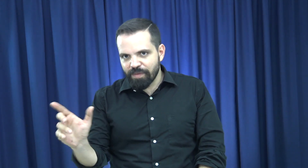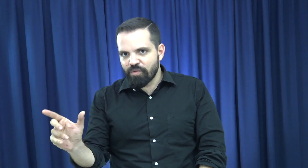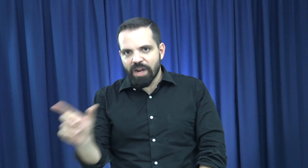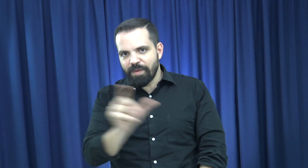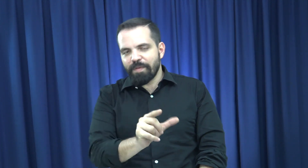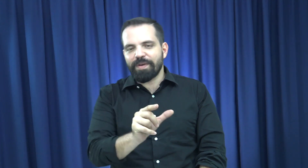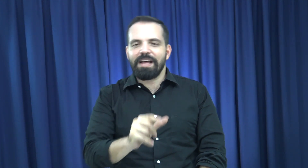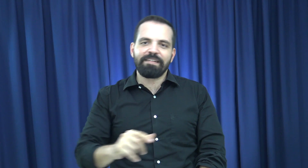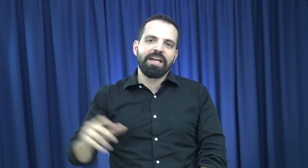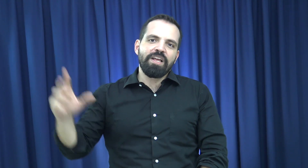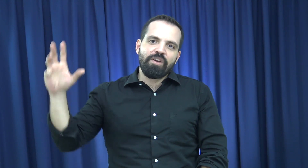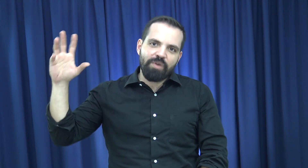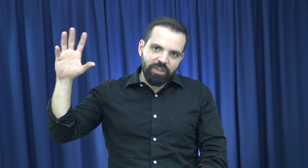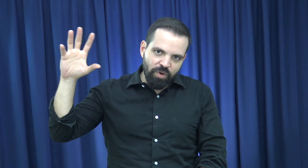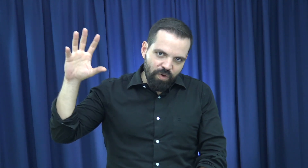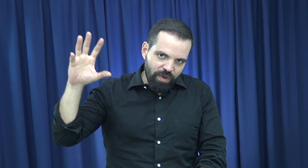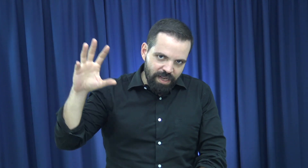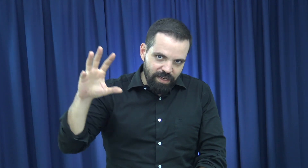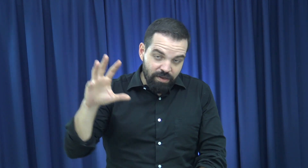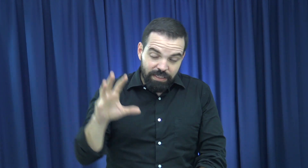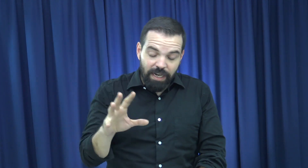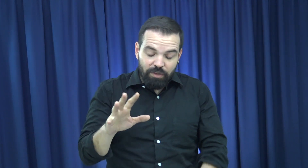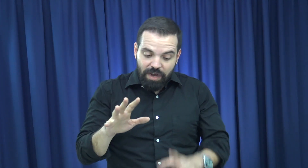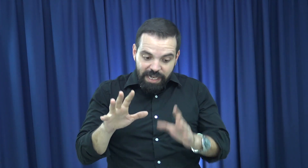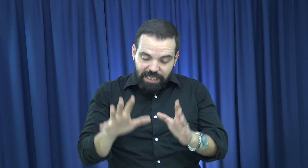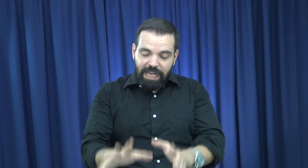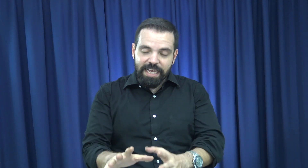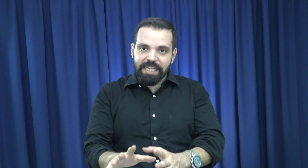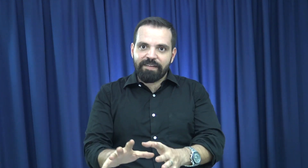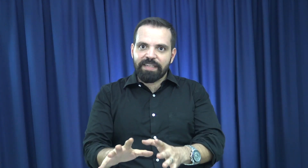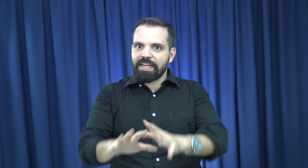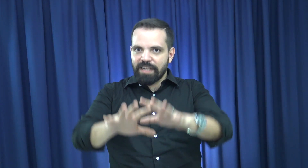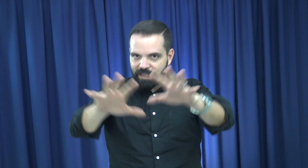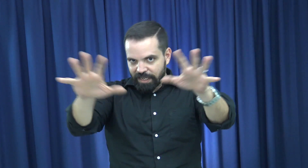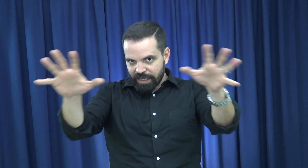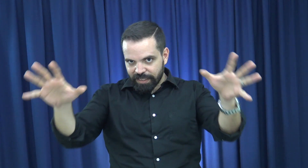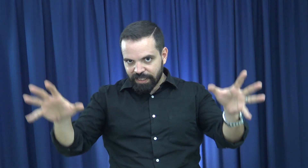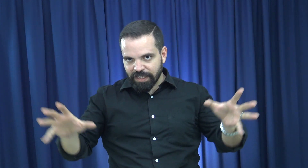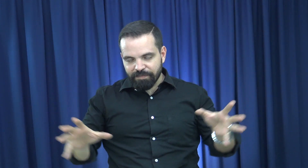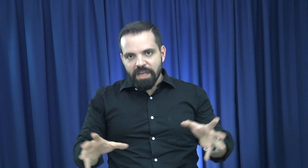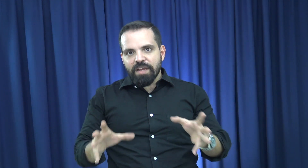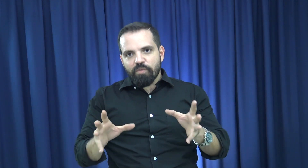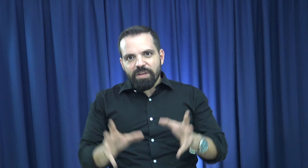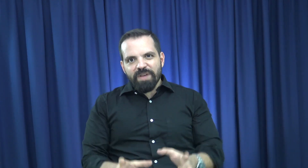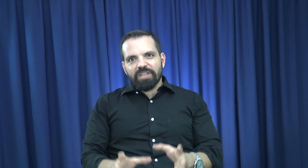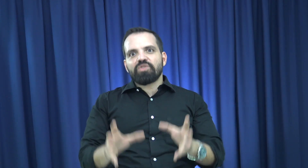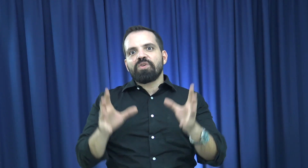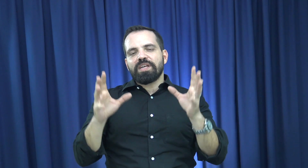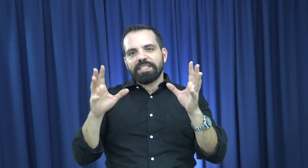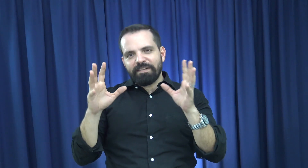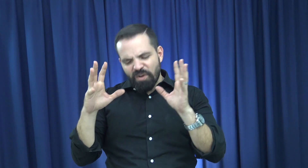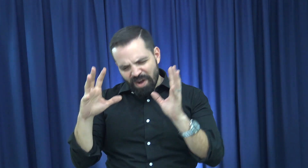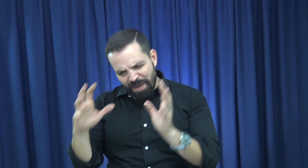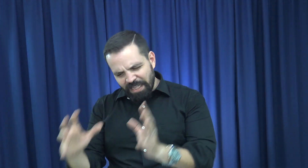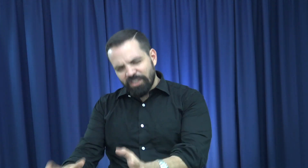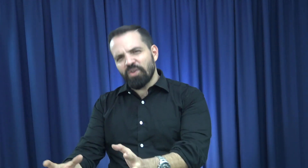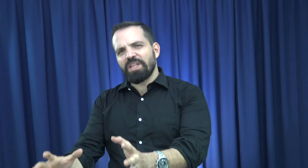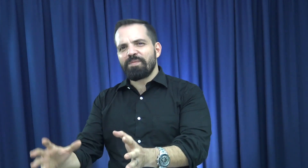mismo, es la misma palabra cuando en nuestra naturaleza caída, ¿verdad? En este universo que está bajo la maldición del